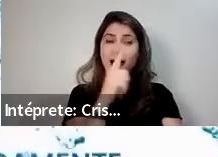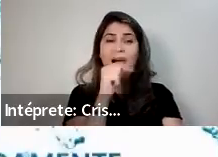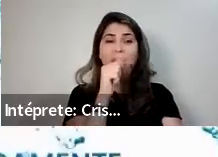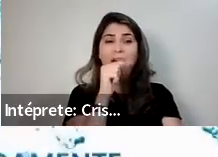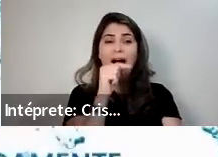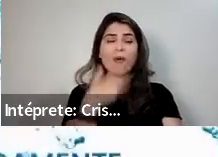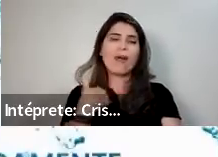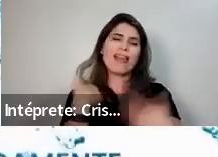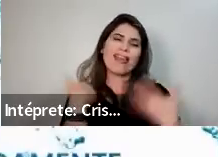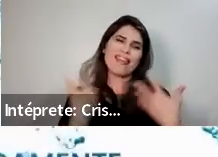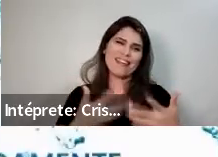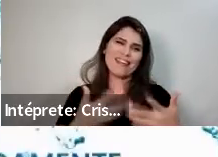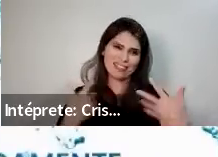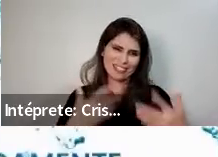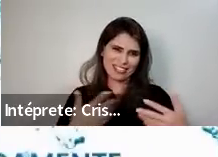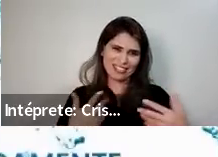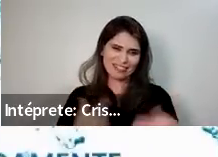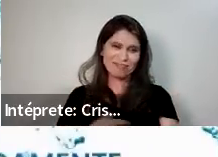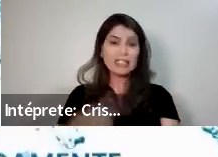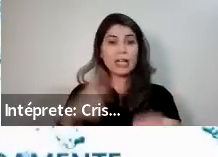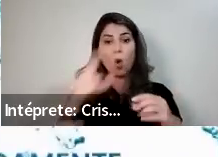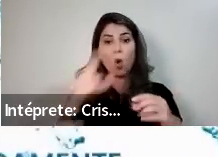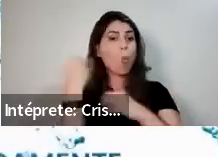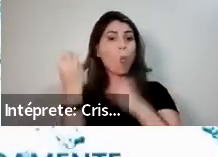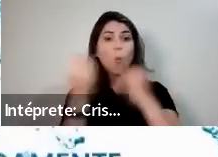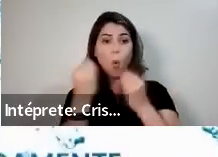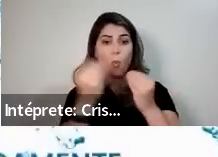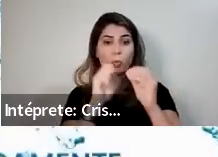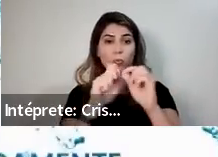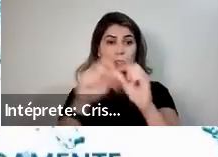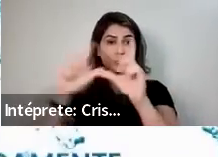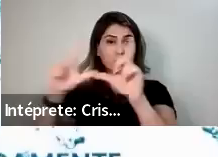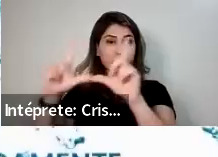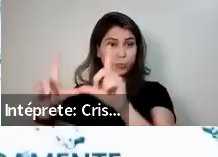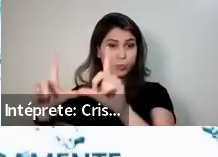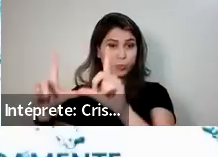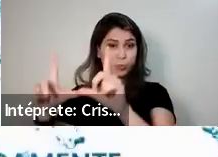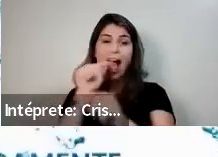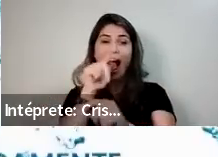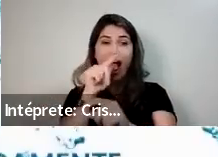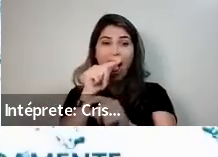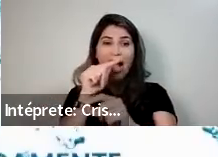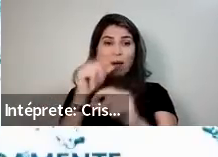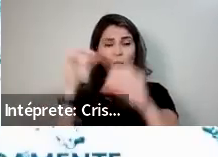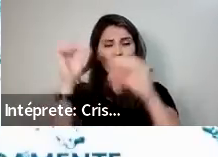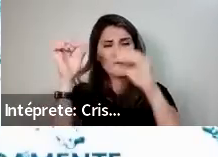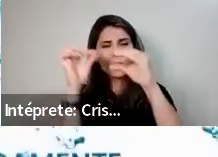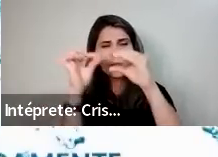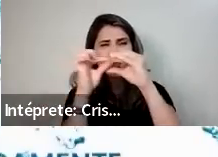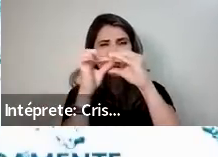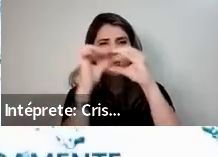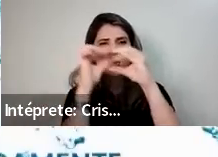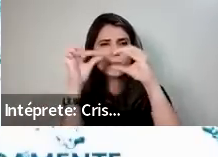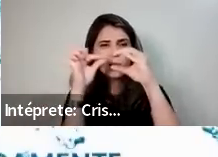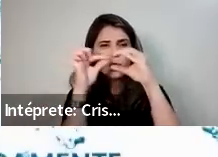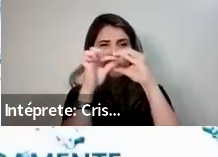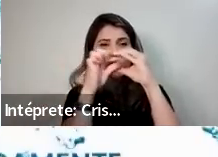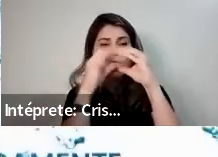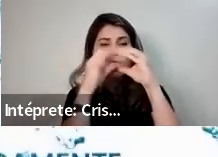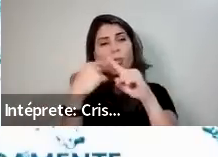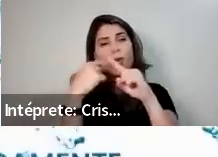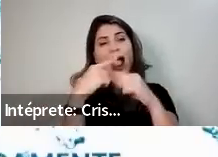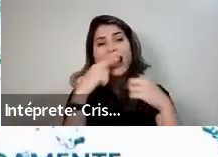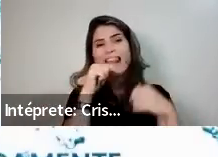fácil de ser absorvida. Então, é o que nós falamos, o mesmo hábito que você tem, que a sua família tem, só que